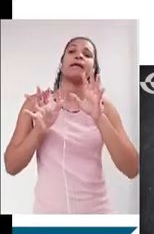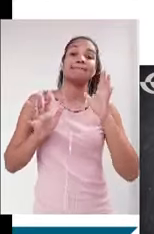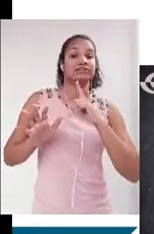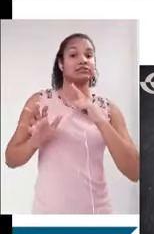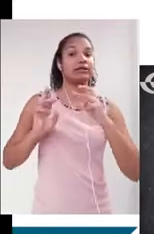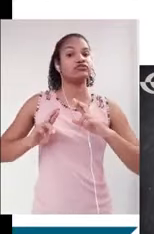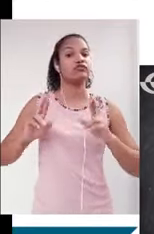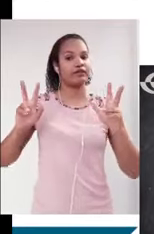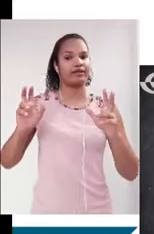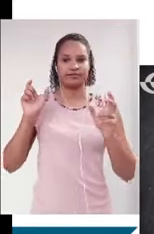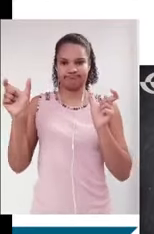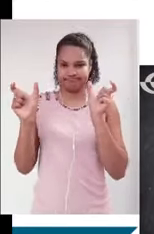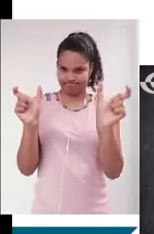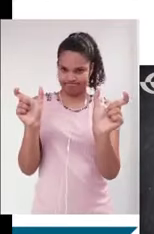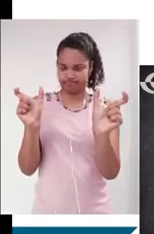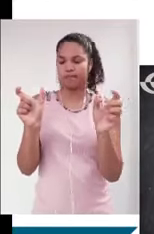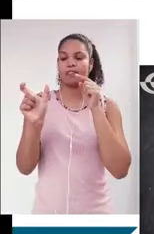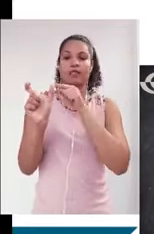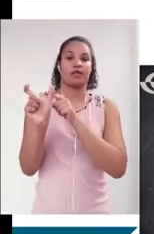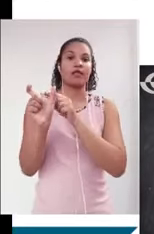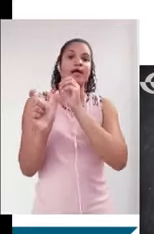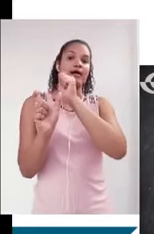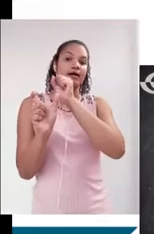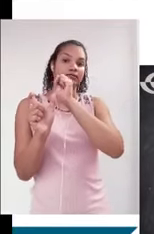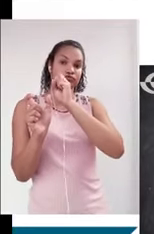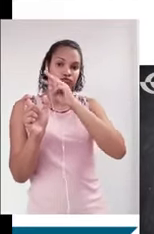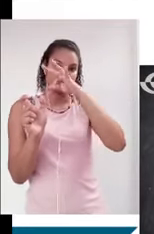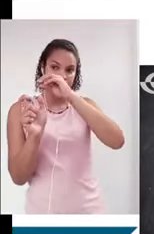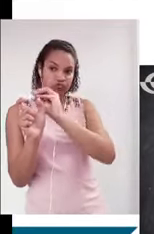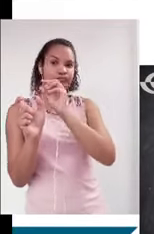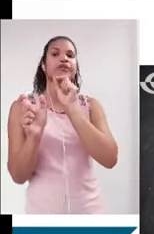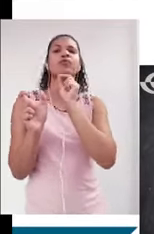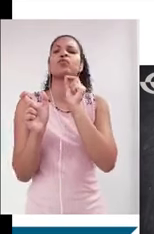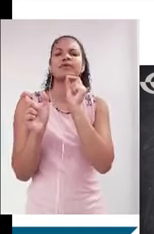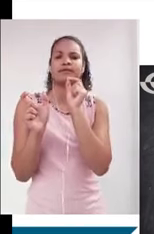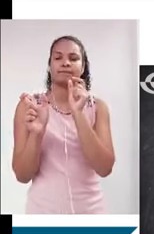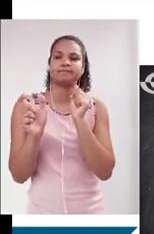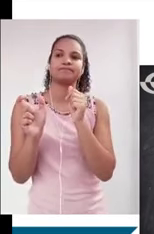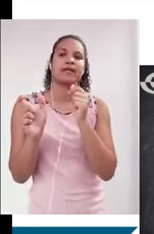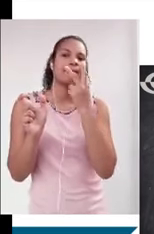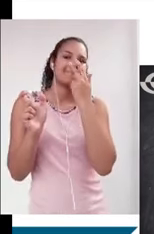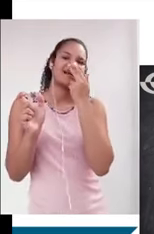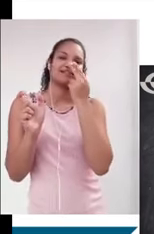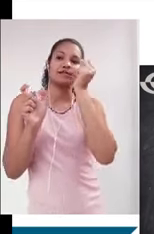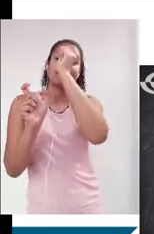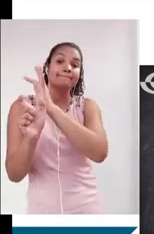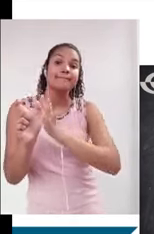diferença entre esses conceitos. E o primeiro conceito é em relação ao assunto. Assunto, a gente pode dizer que tem um caráter muito mais amplo,